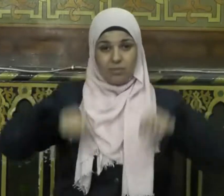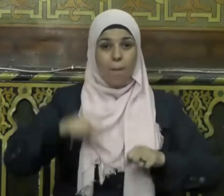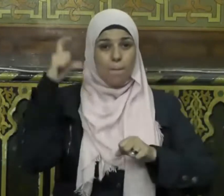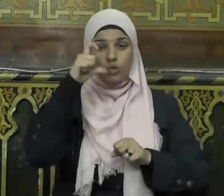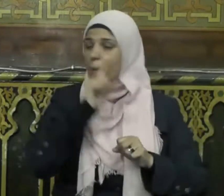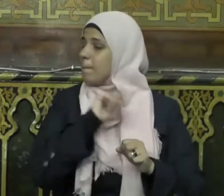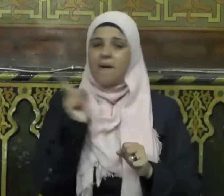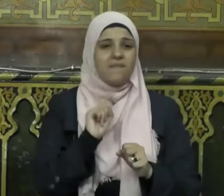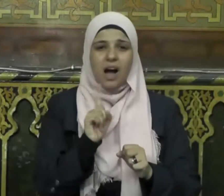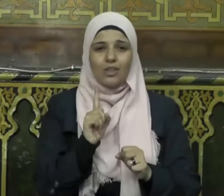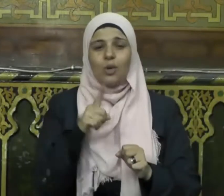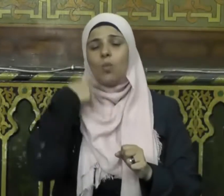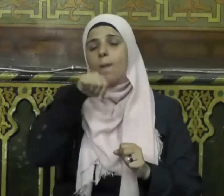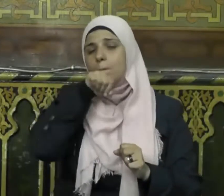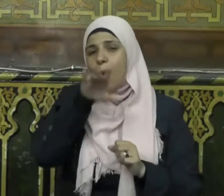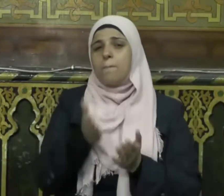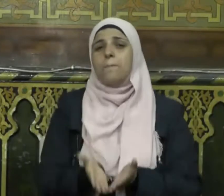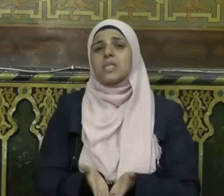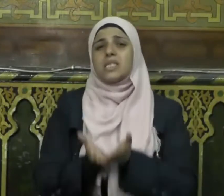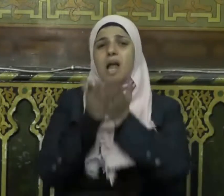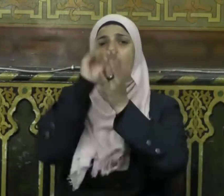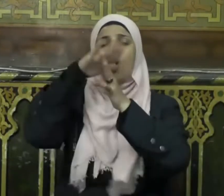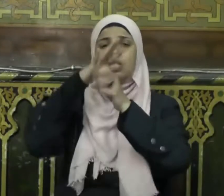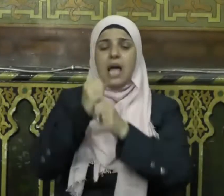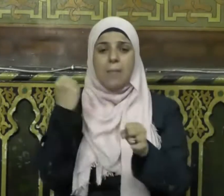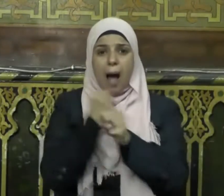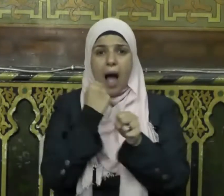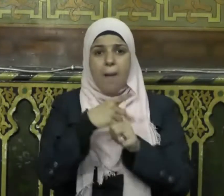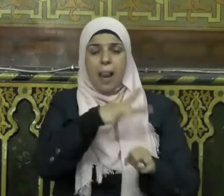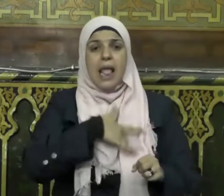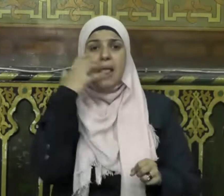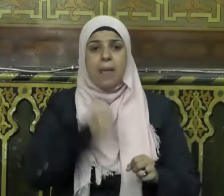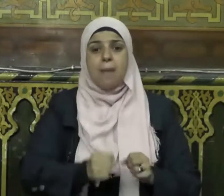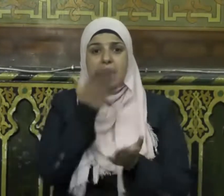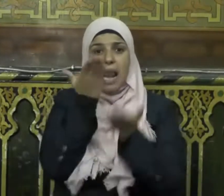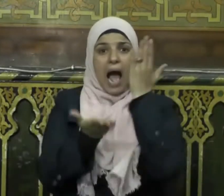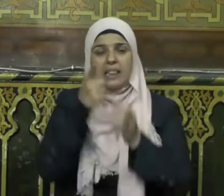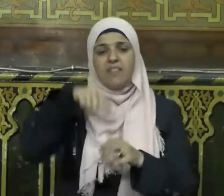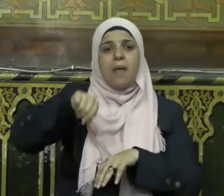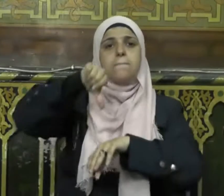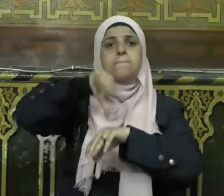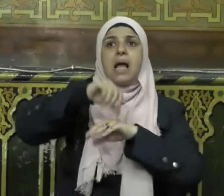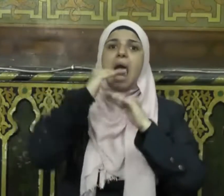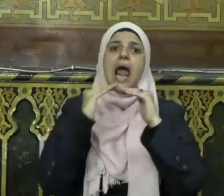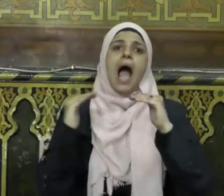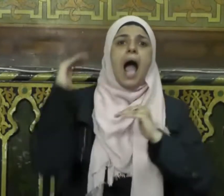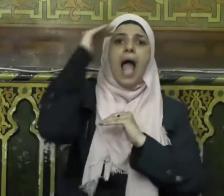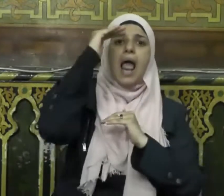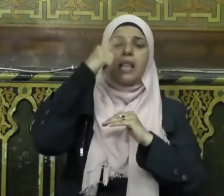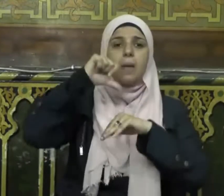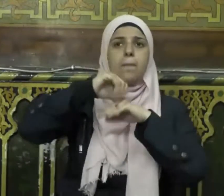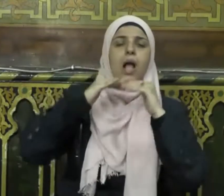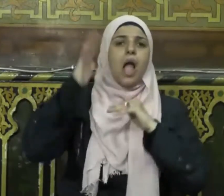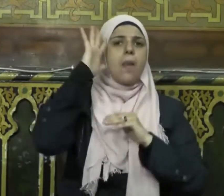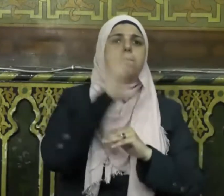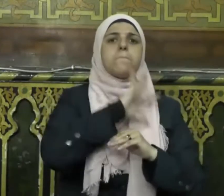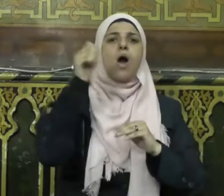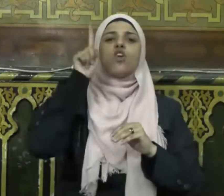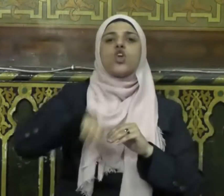جعل نبينا صلى الله عليه وسلم الإمام العادل في مكانة عالية ومنزلة سامية يوم